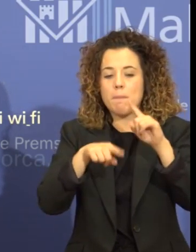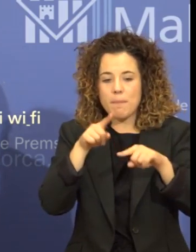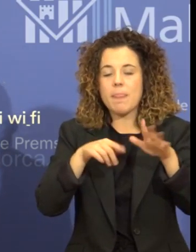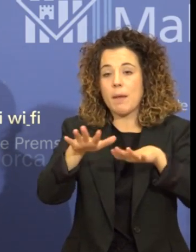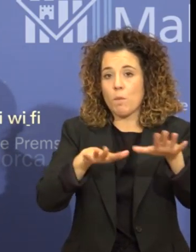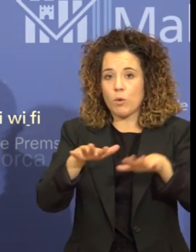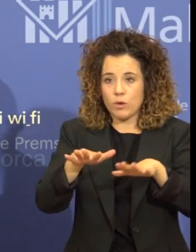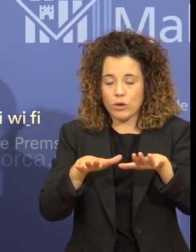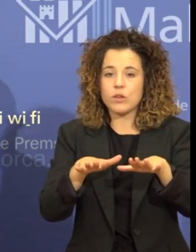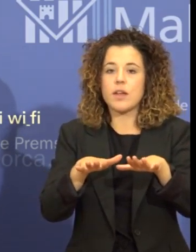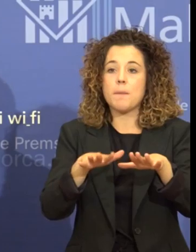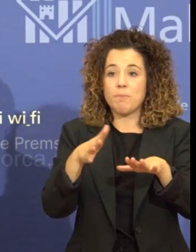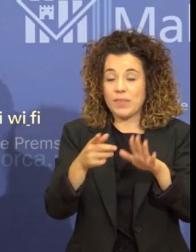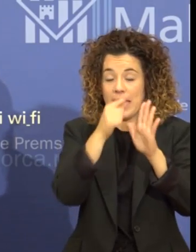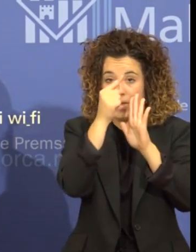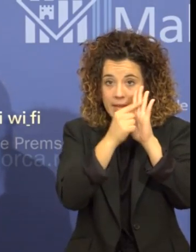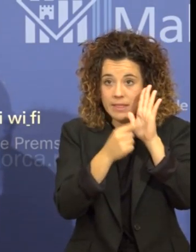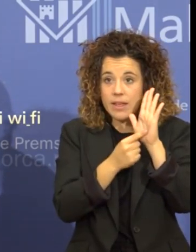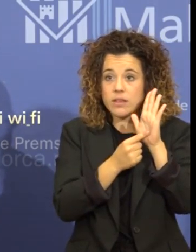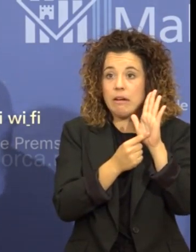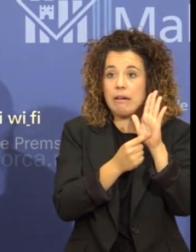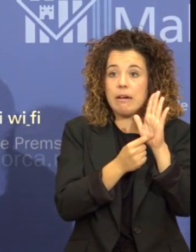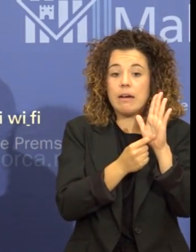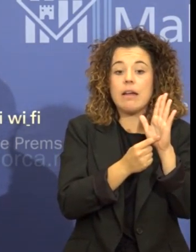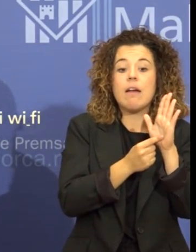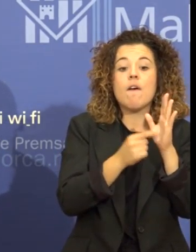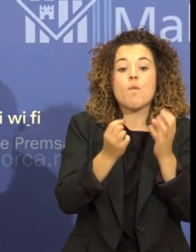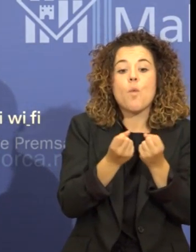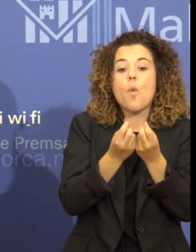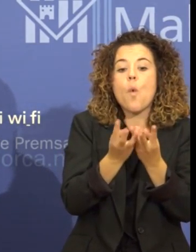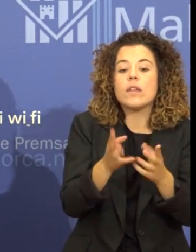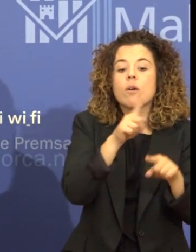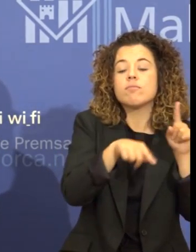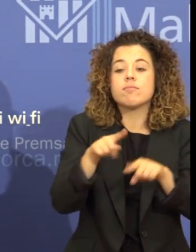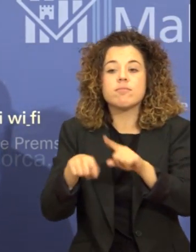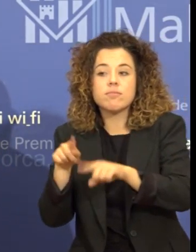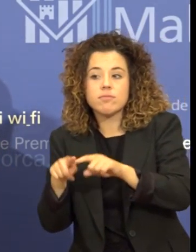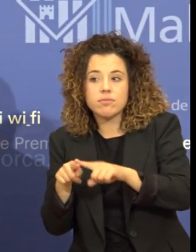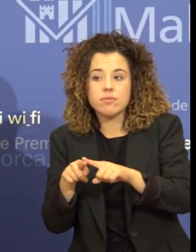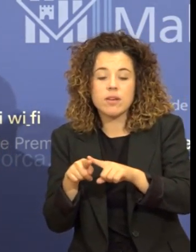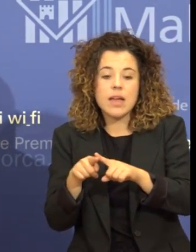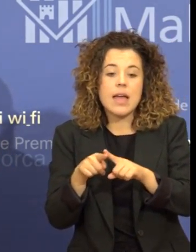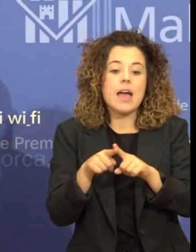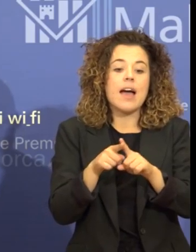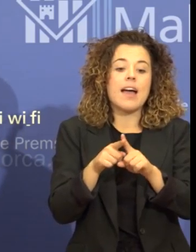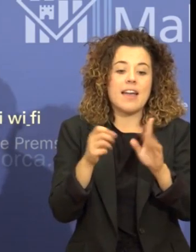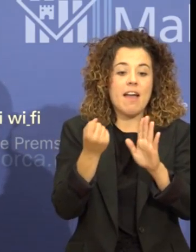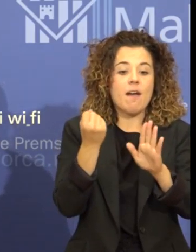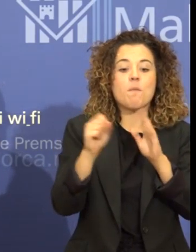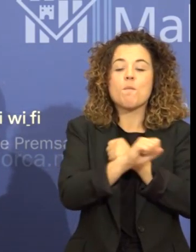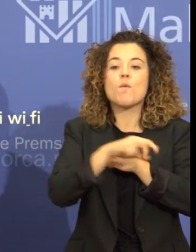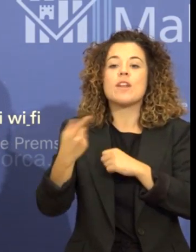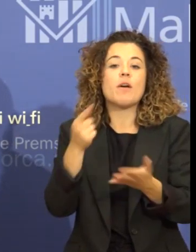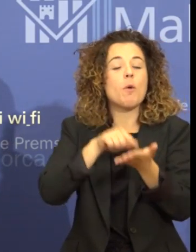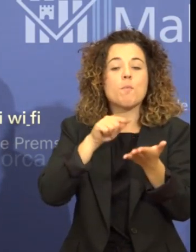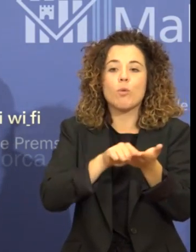computant diversos factors estableix un número un índex per cada infracció d'acord amb la seva importància